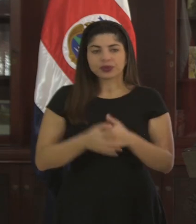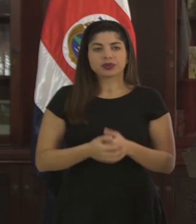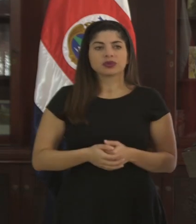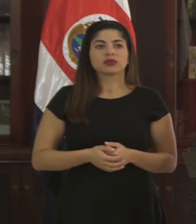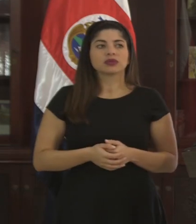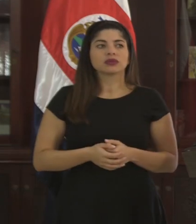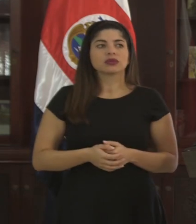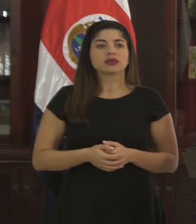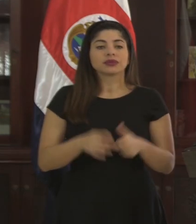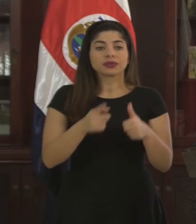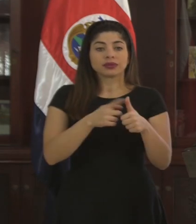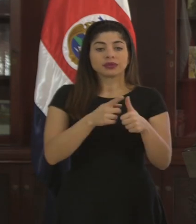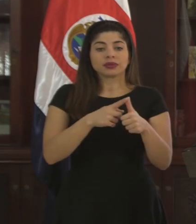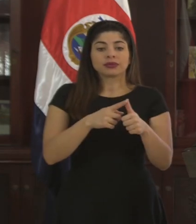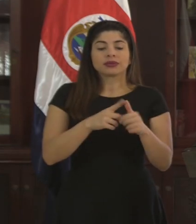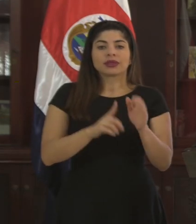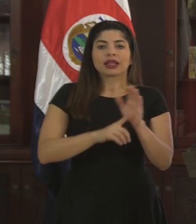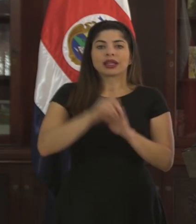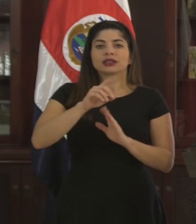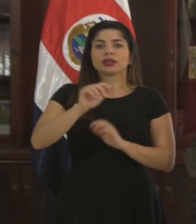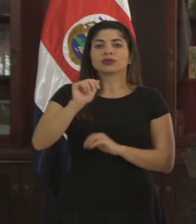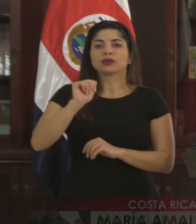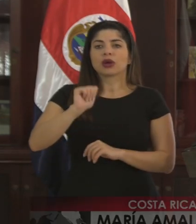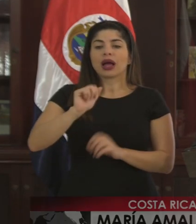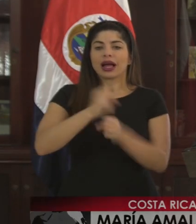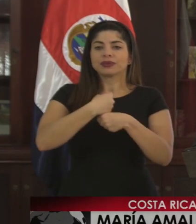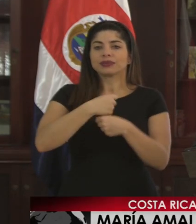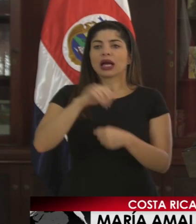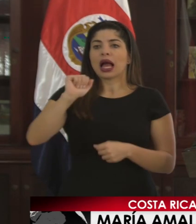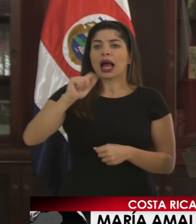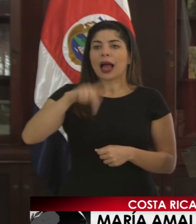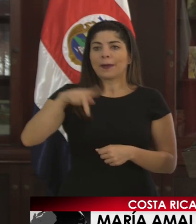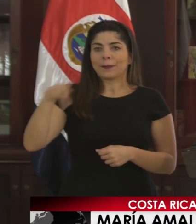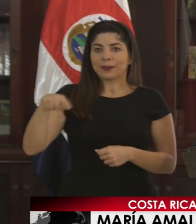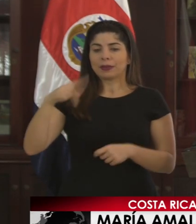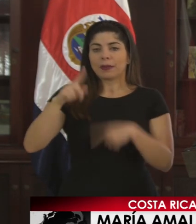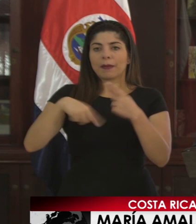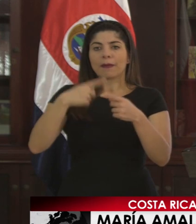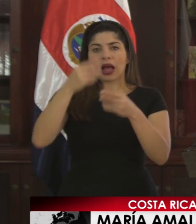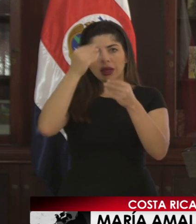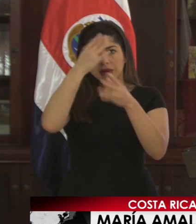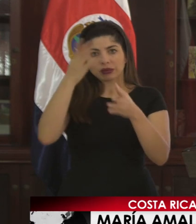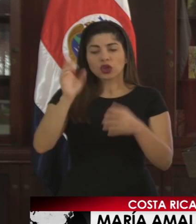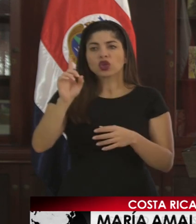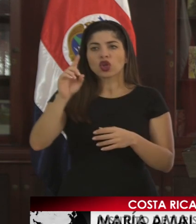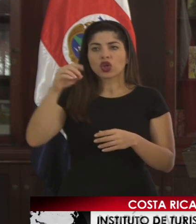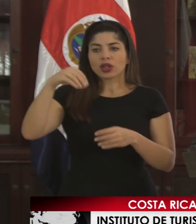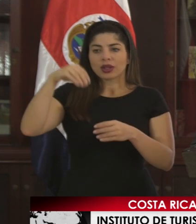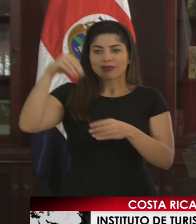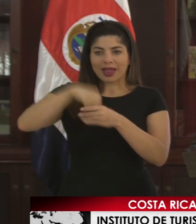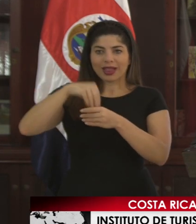El desarrollo de un app que será anunciado en los aeropuertos